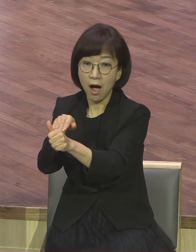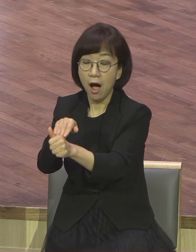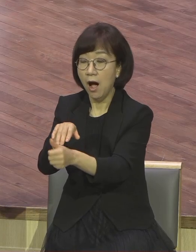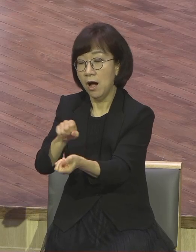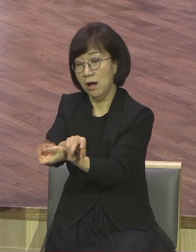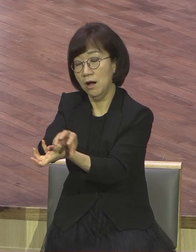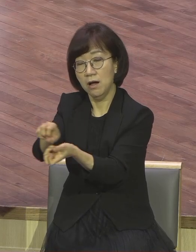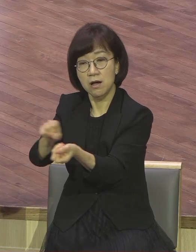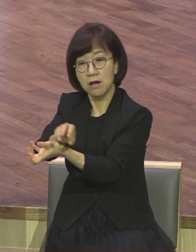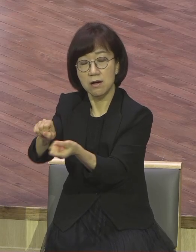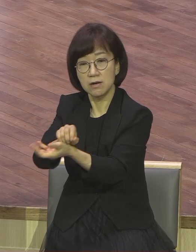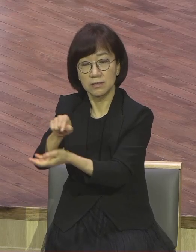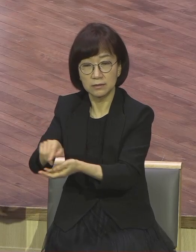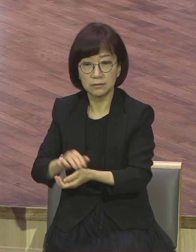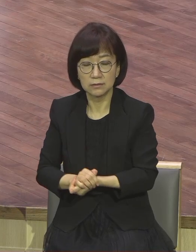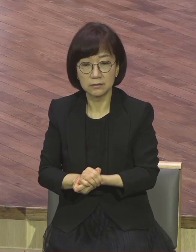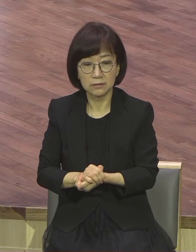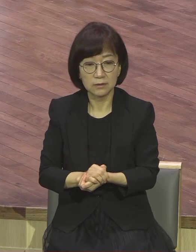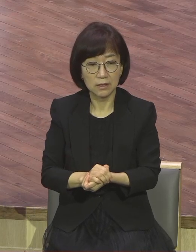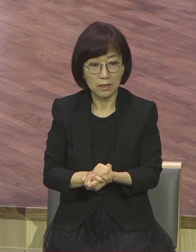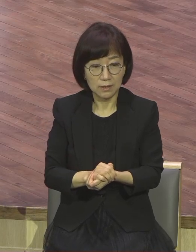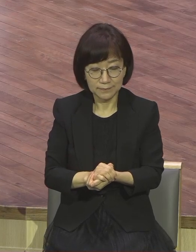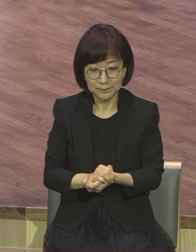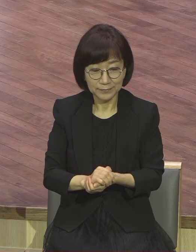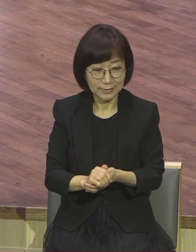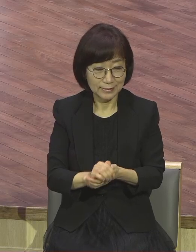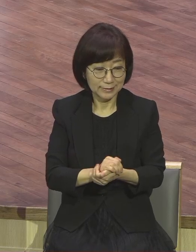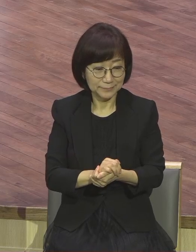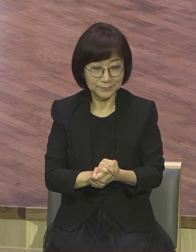교회 박살내고 예수 믿는 가정 박살 내버리면 끝이잖아요.